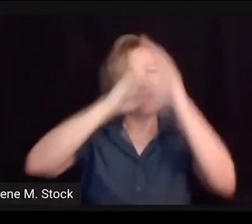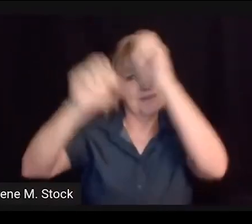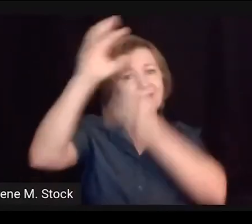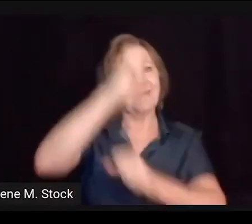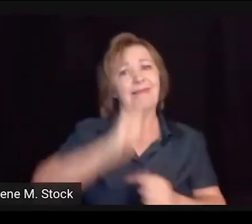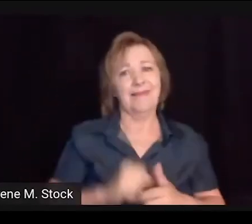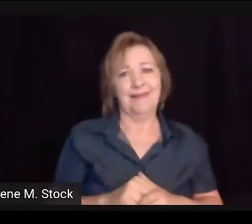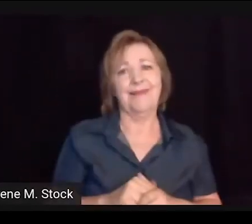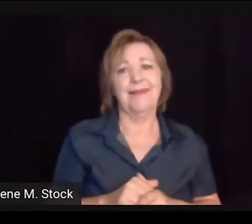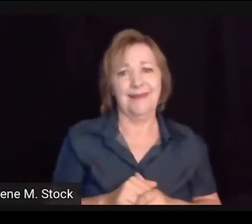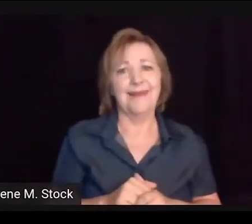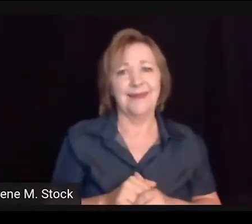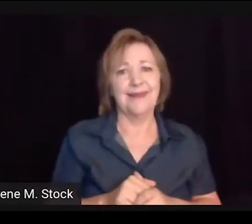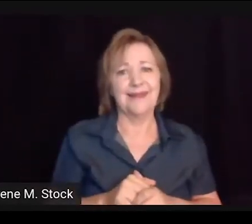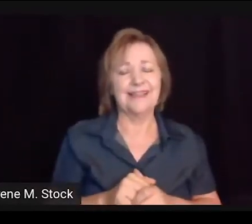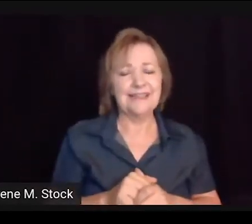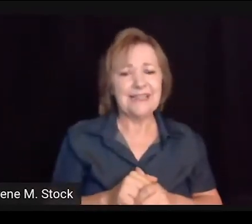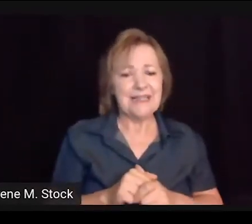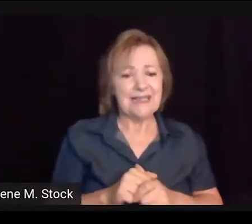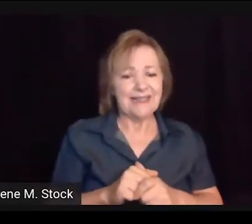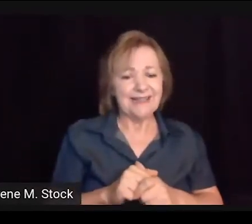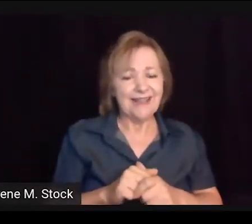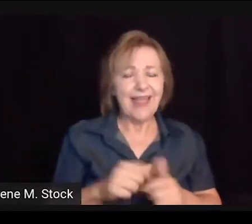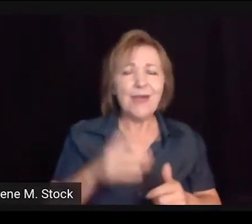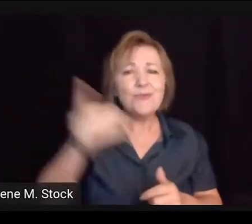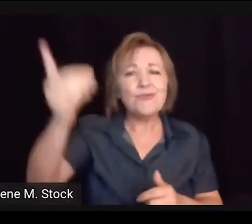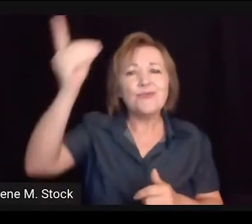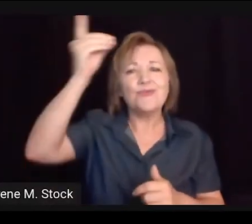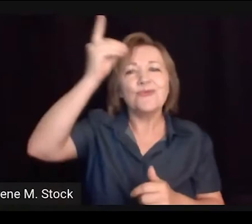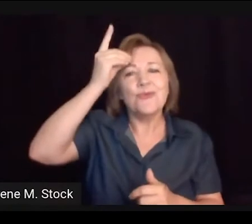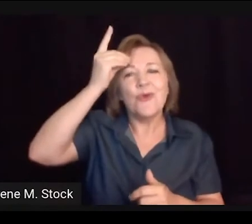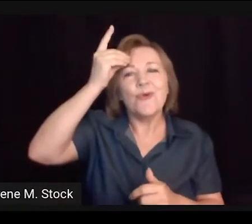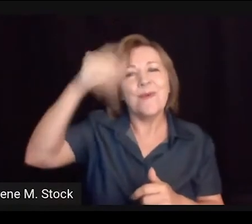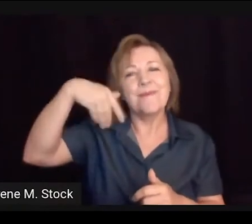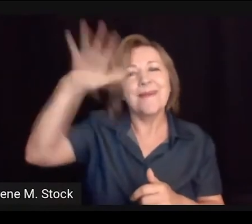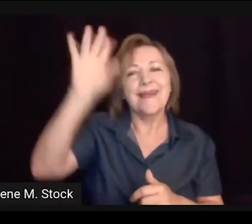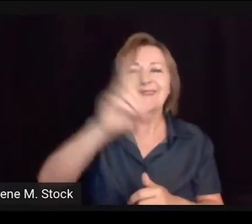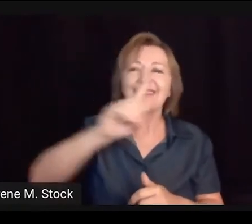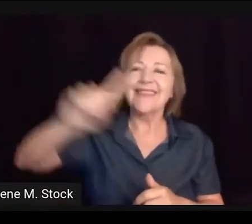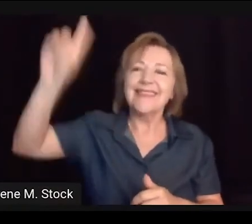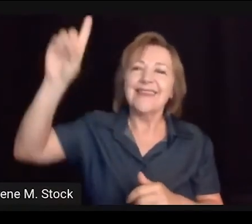possui uma estrutura gramatical própria. Isso é importante que vocês compreendam.